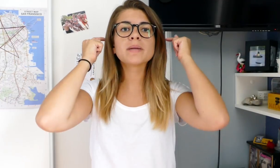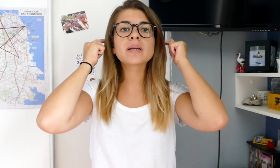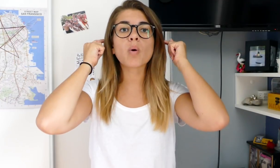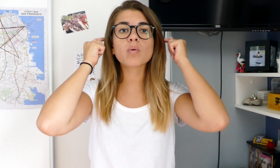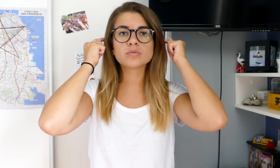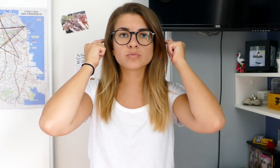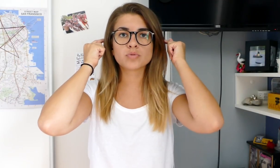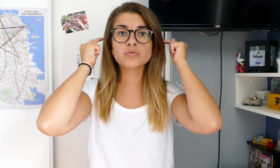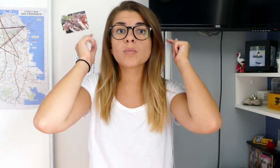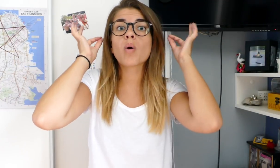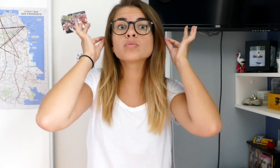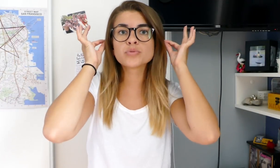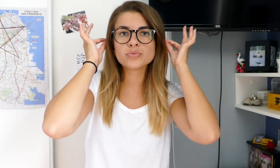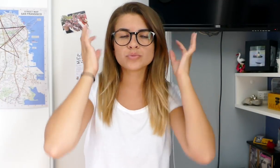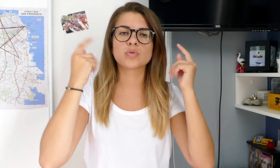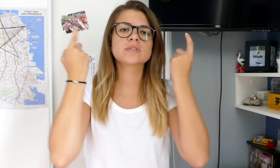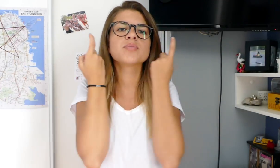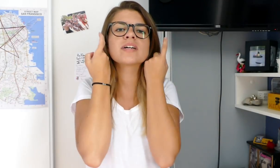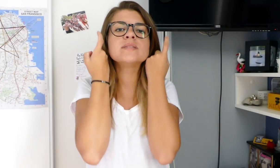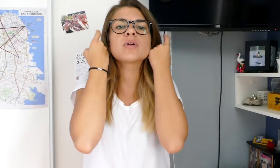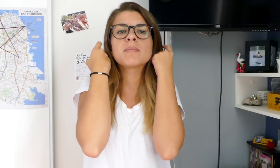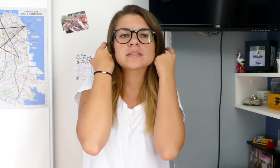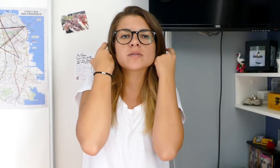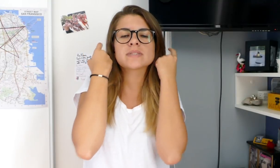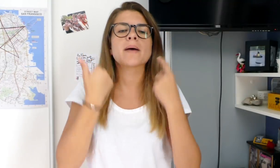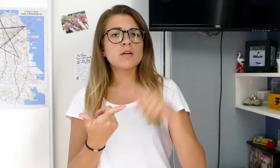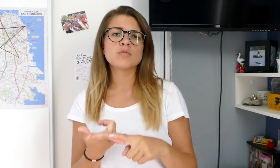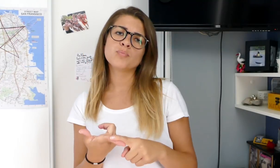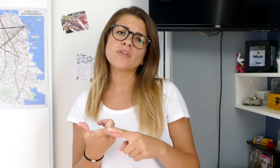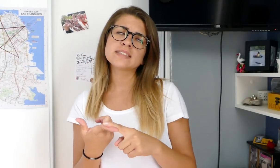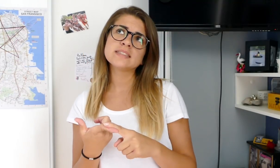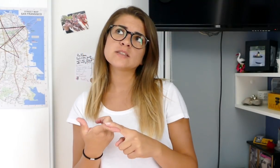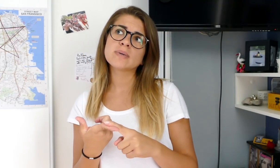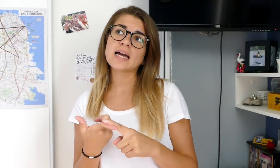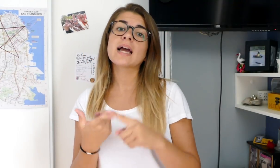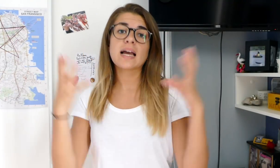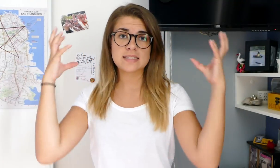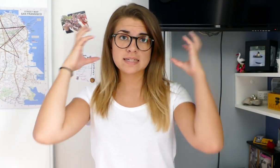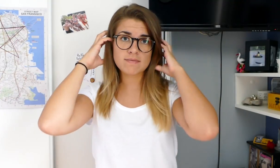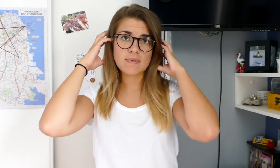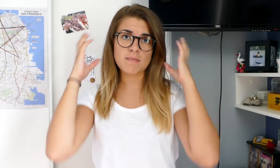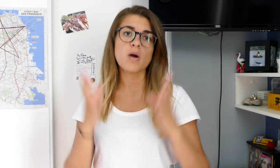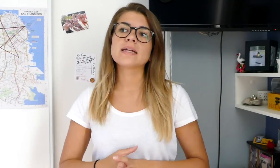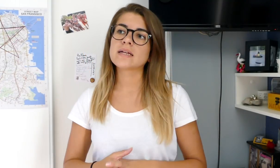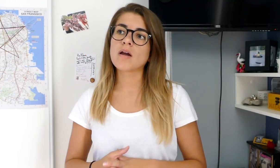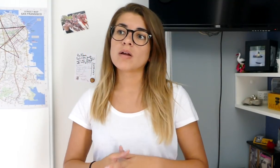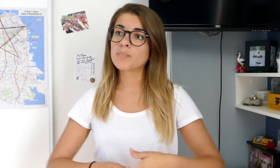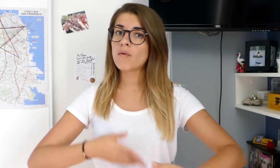les micros sont justement au-dessus. Donc le plus facile, peut les mettre comme ça. Le plus facile, c'est de mettre un casque, vraiment. Et ils peuvent